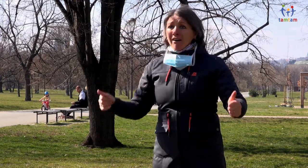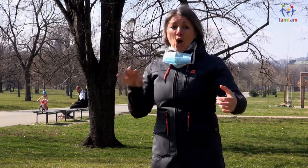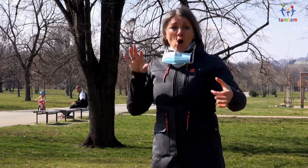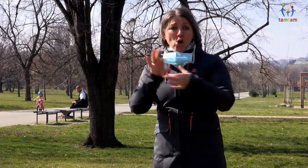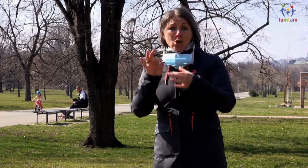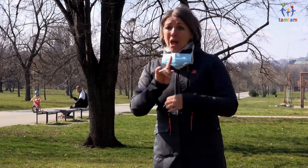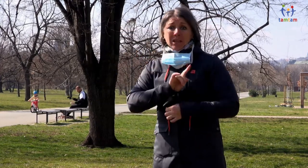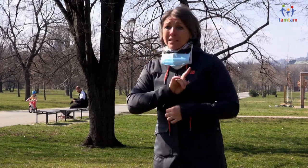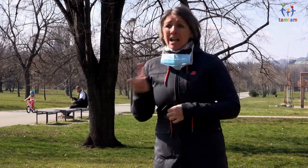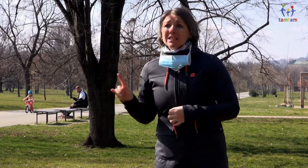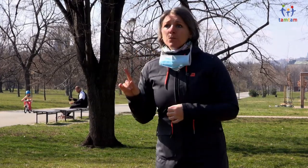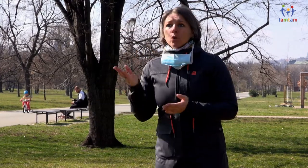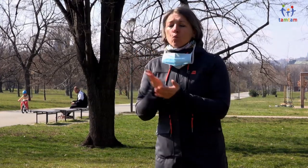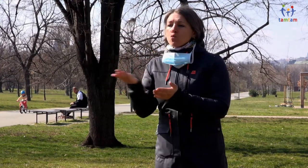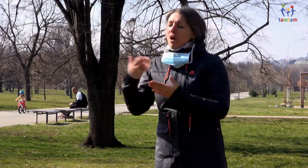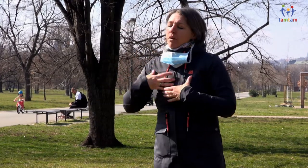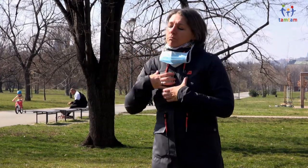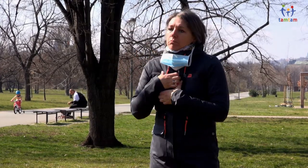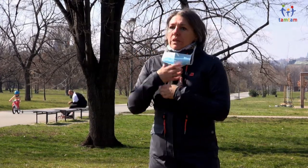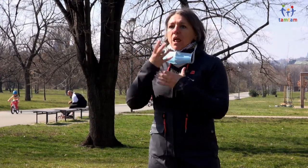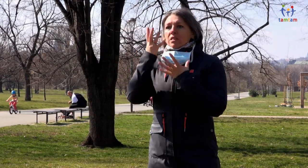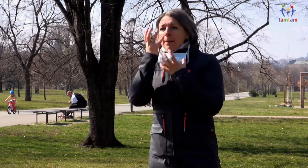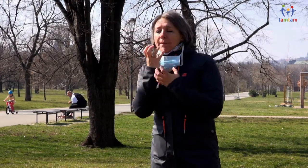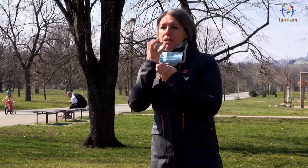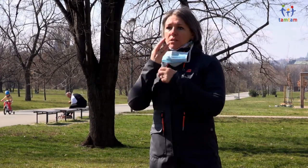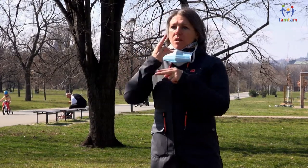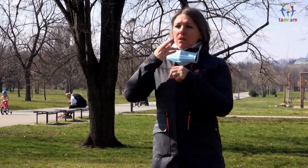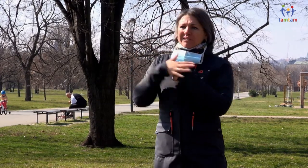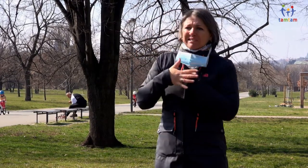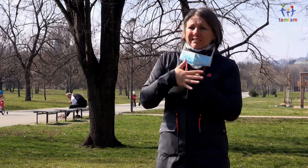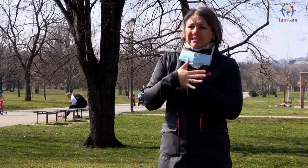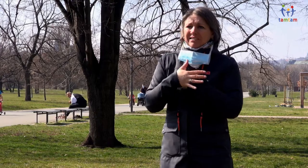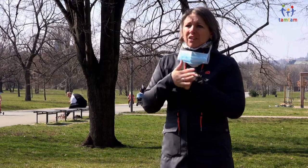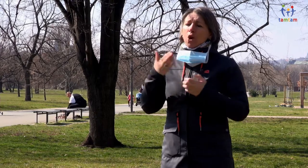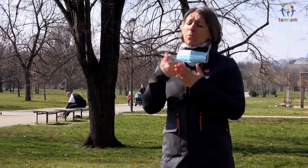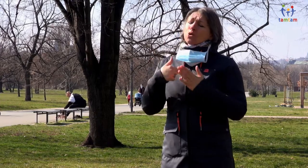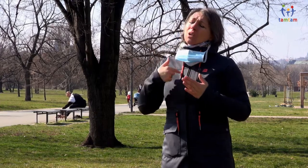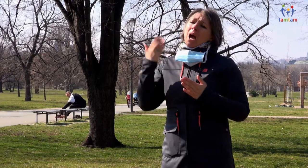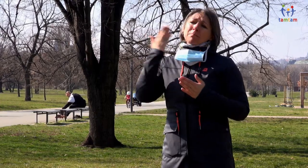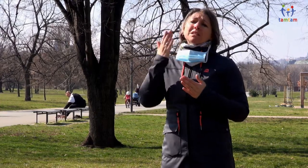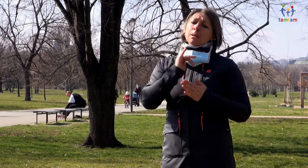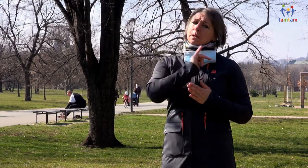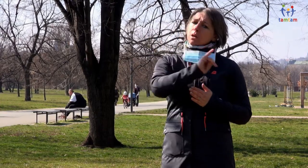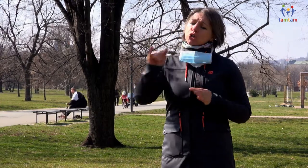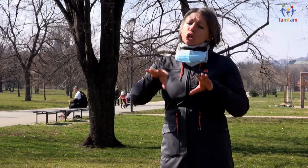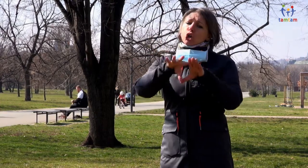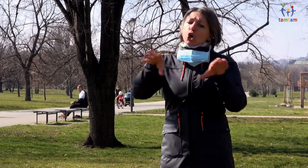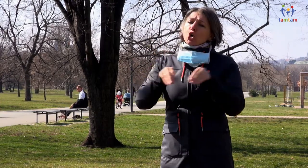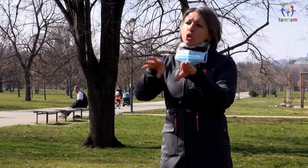prospívá. Takže já bych se přimlouvala, aby to každá rodina řešila individuálně. Pokud